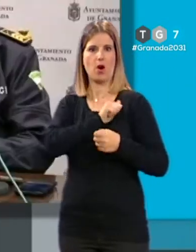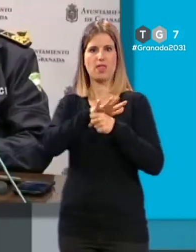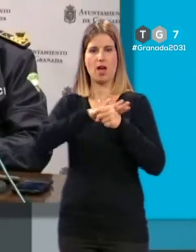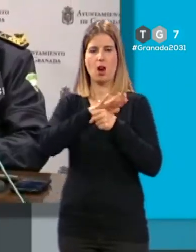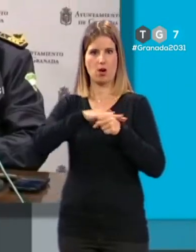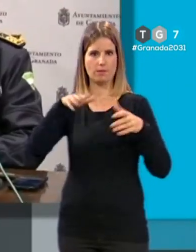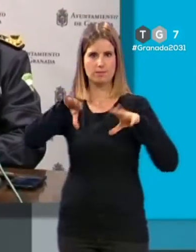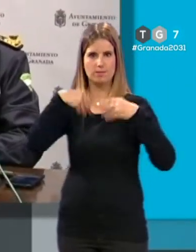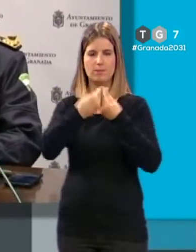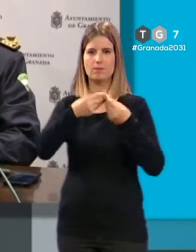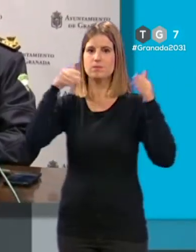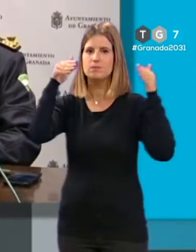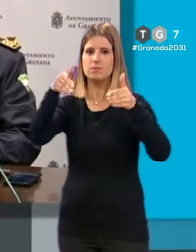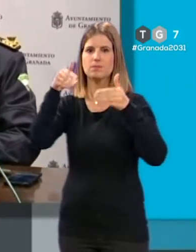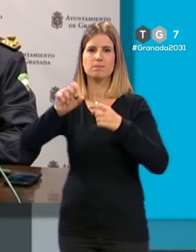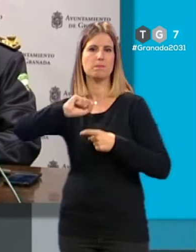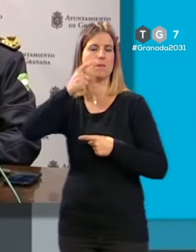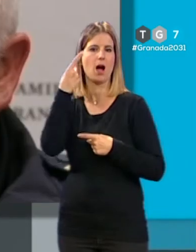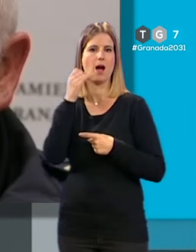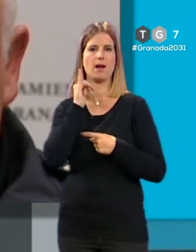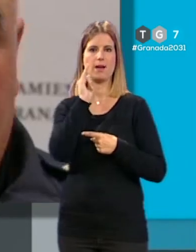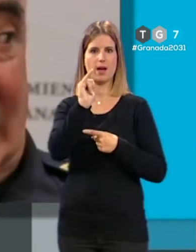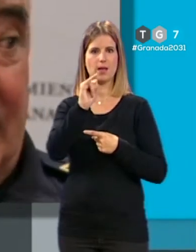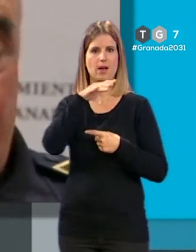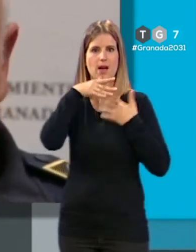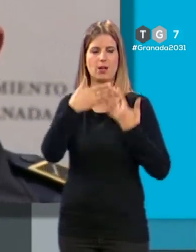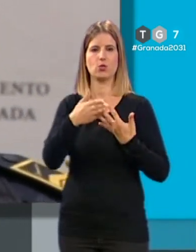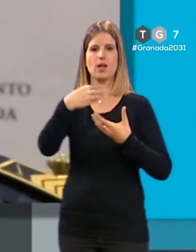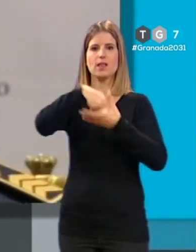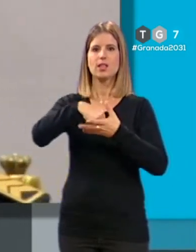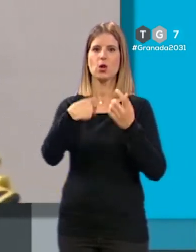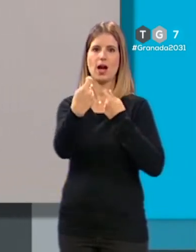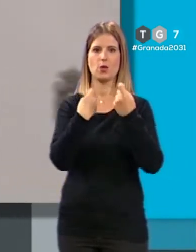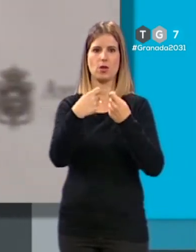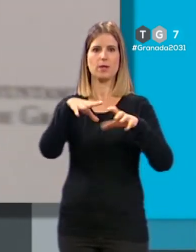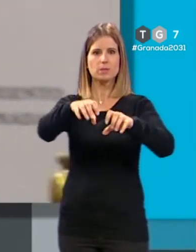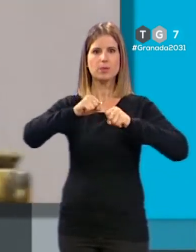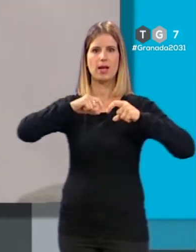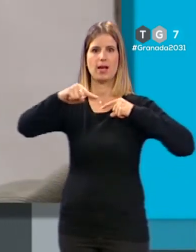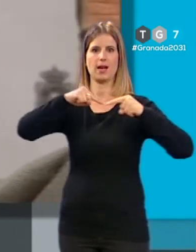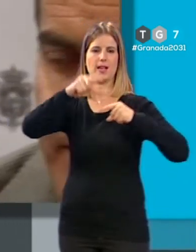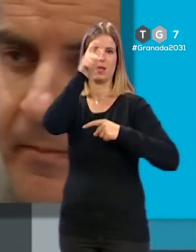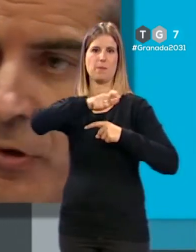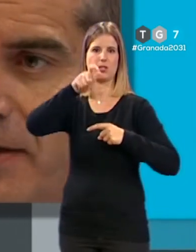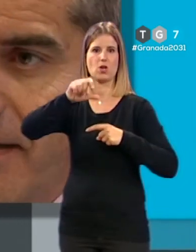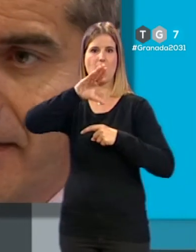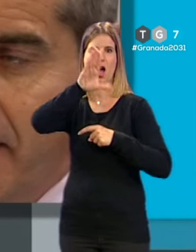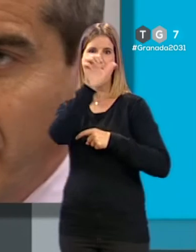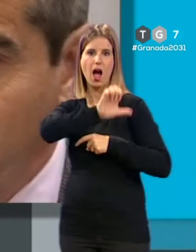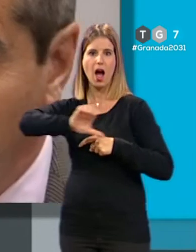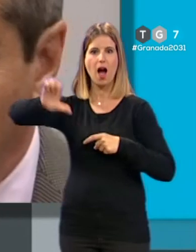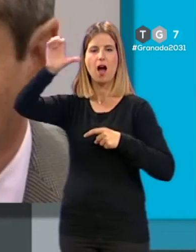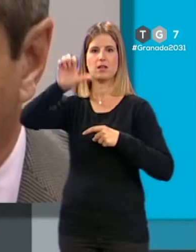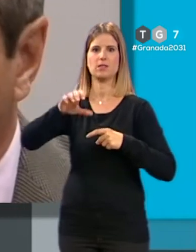Local. Entre las actuaciones destacadas se encuentra la llevada a cabo en un establecimiento regentado por una persona de origen asiático que vendía